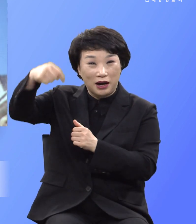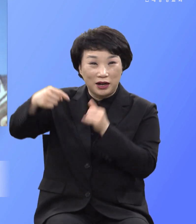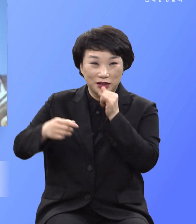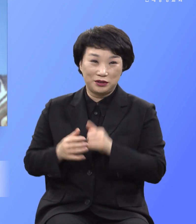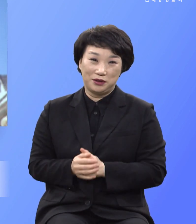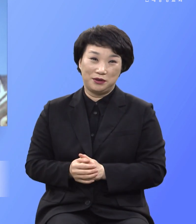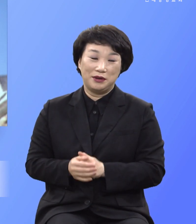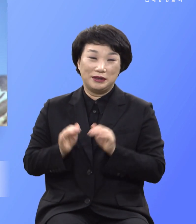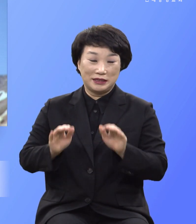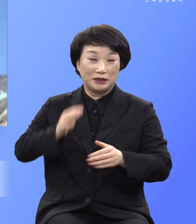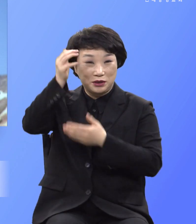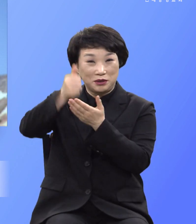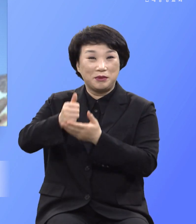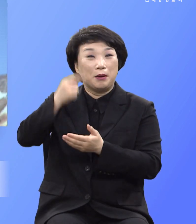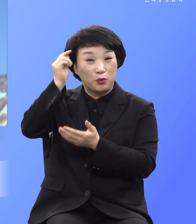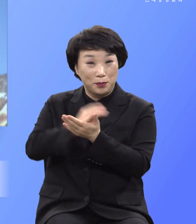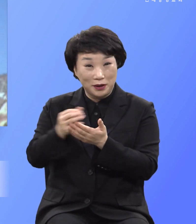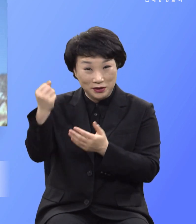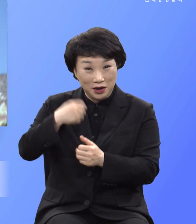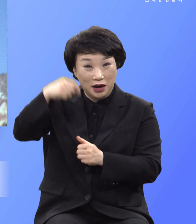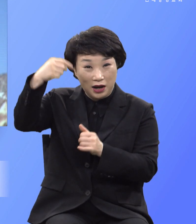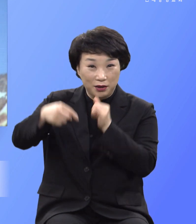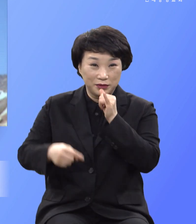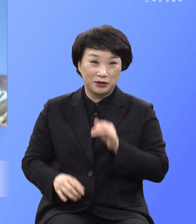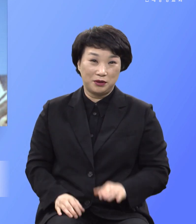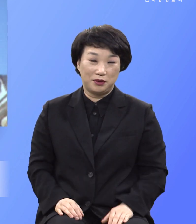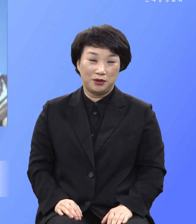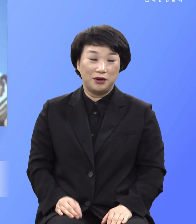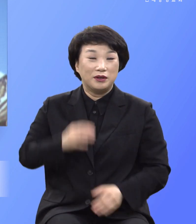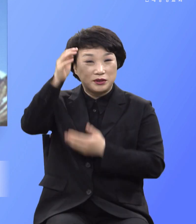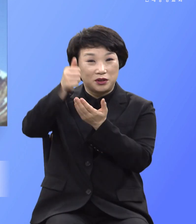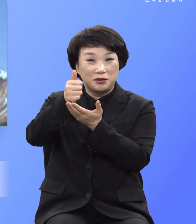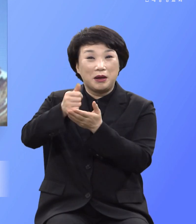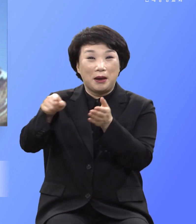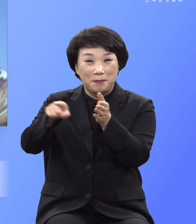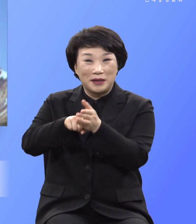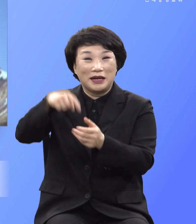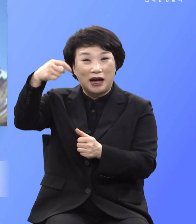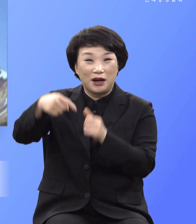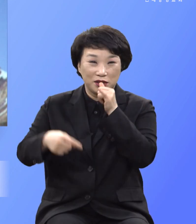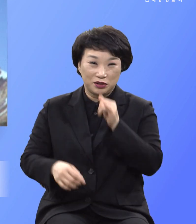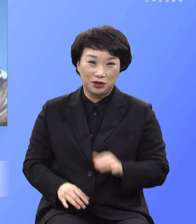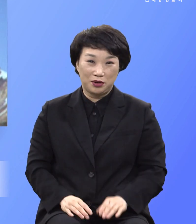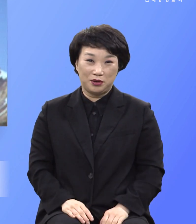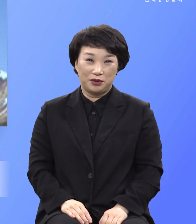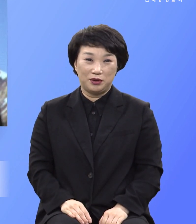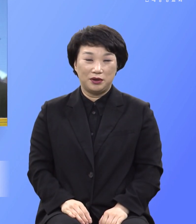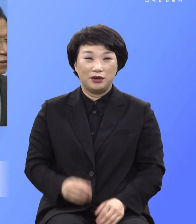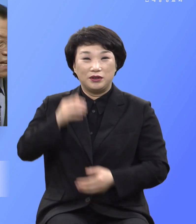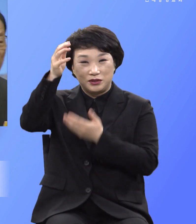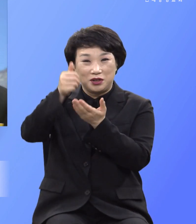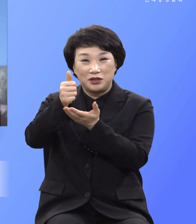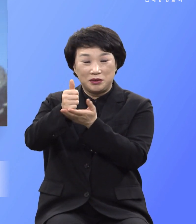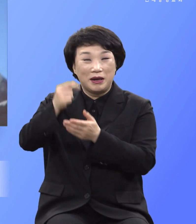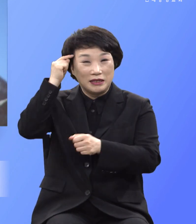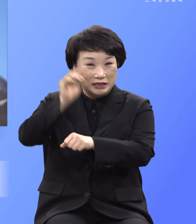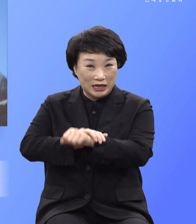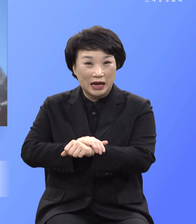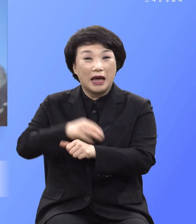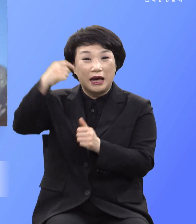성령의 분비력의 가르침으로 성령의 믿음의 가르침으로 성령의 지혜의 가르침으로